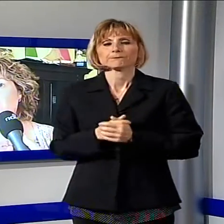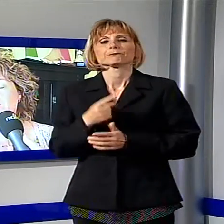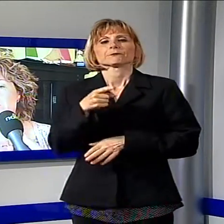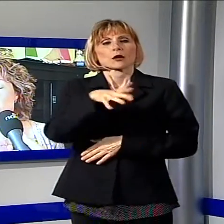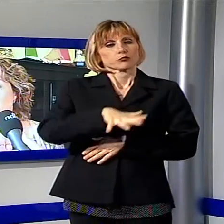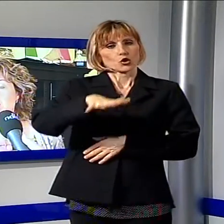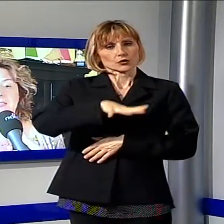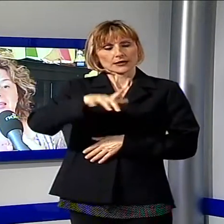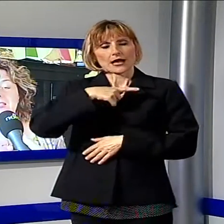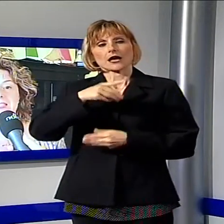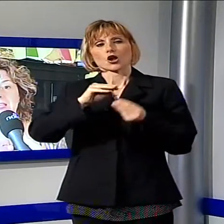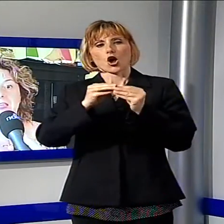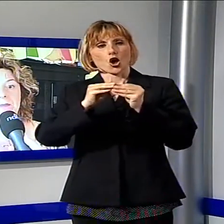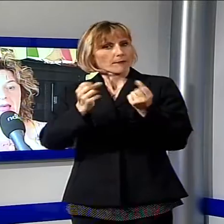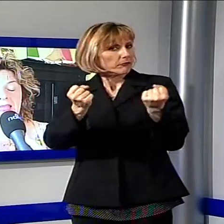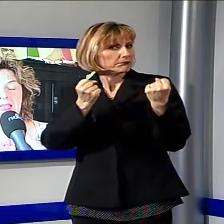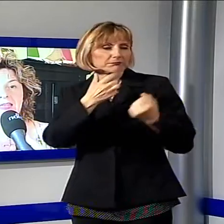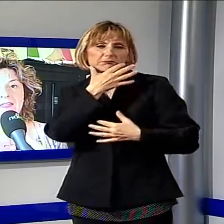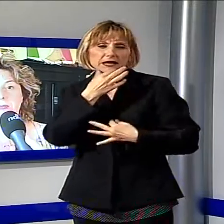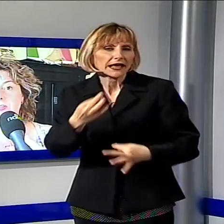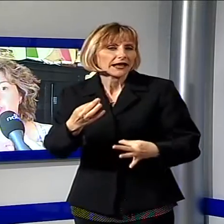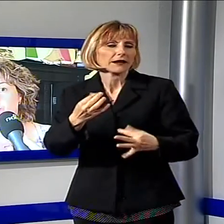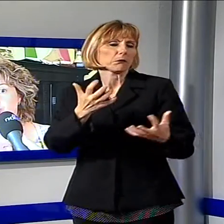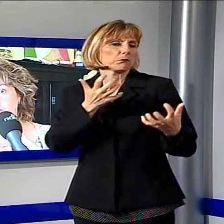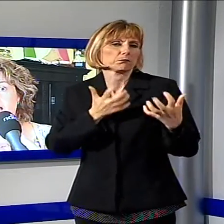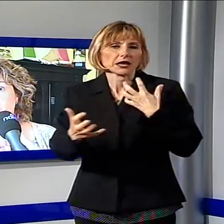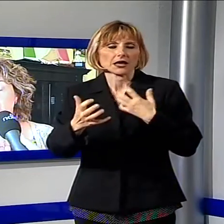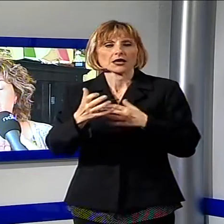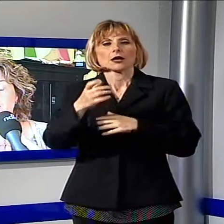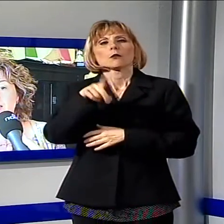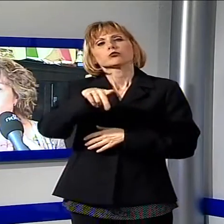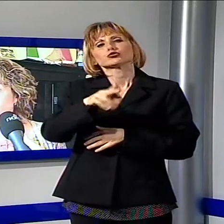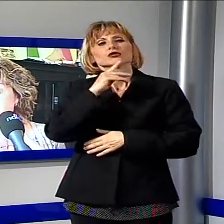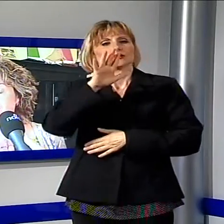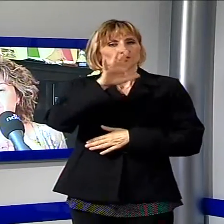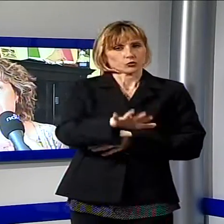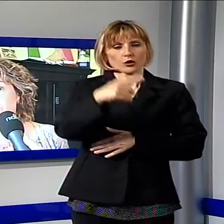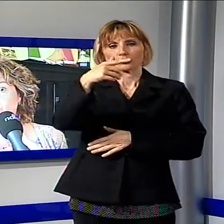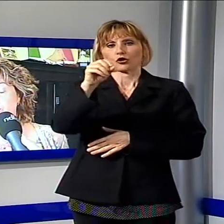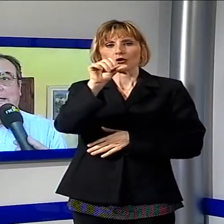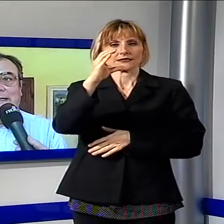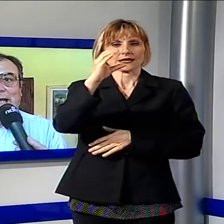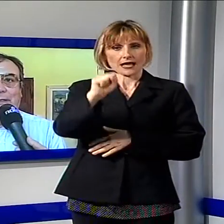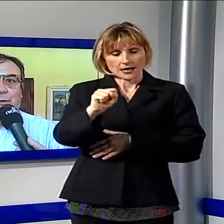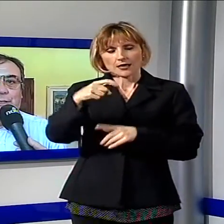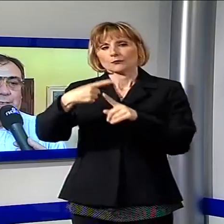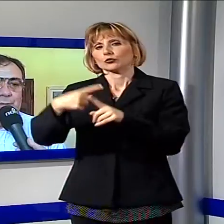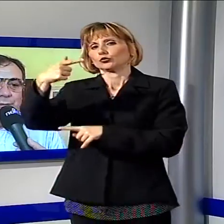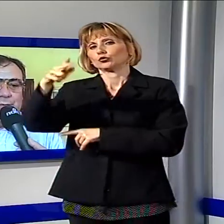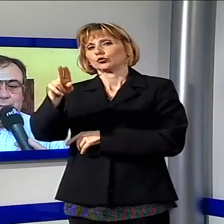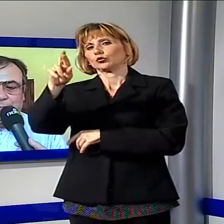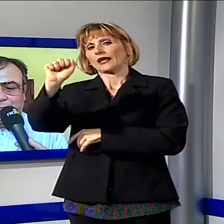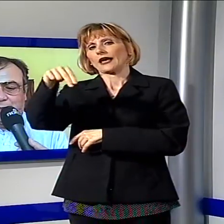tra le opere più intense e belle dei repertori pucciniano, la Tosca e la Turandò. L'intento di